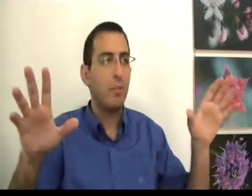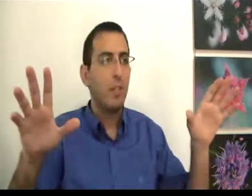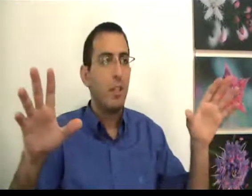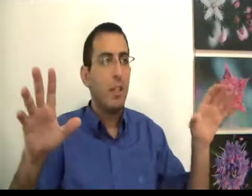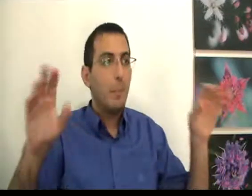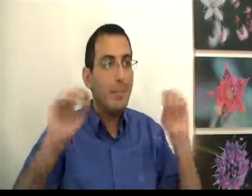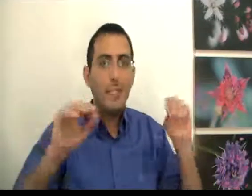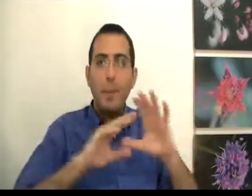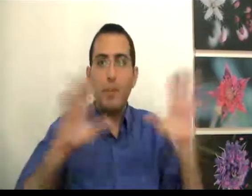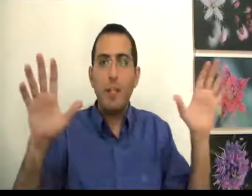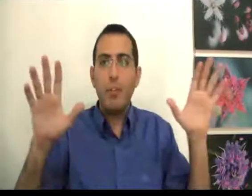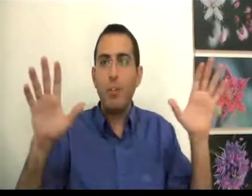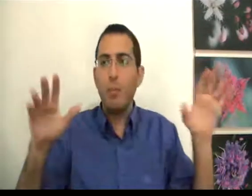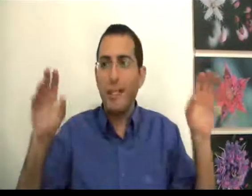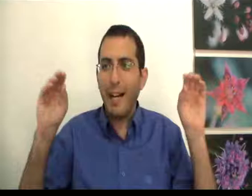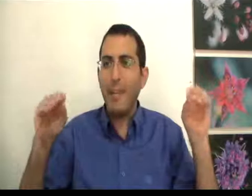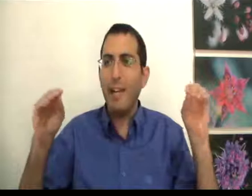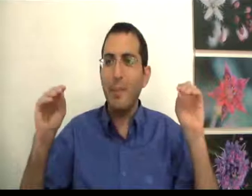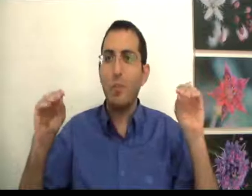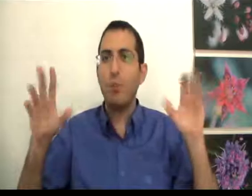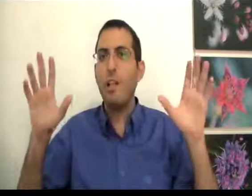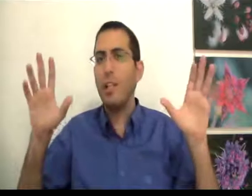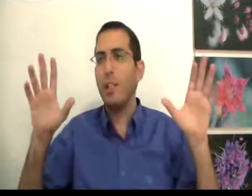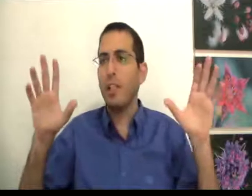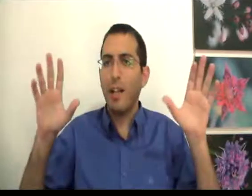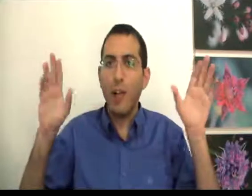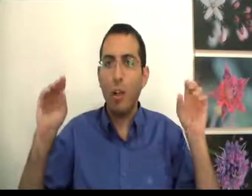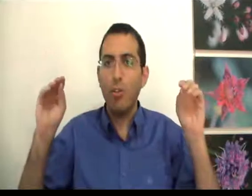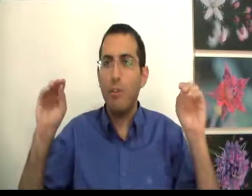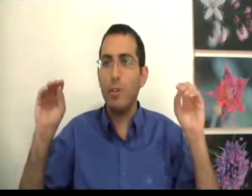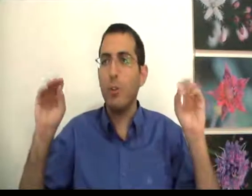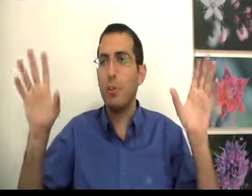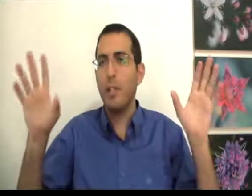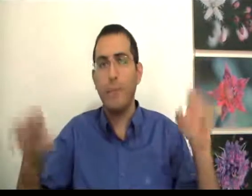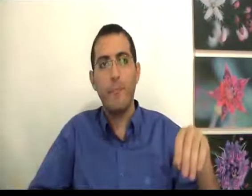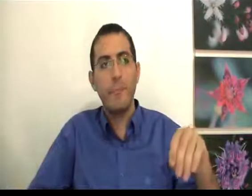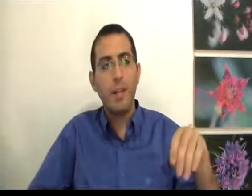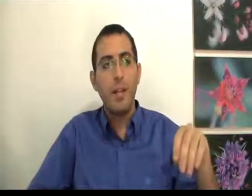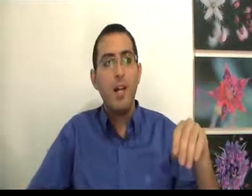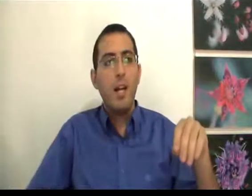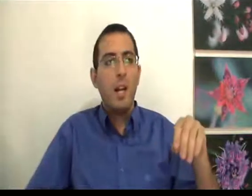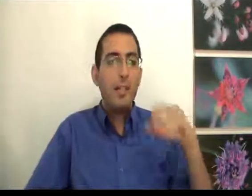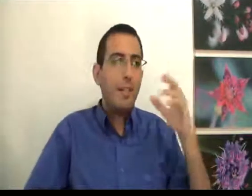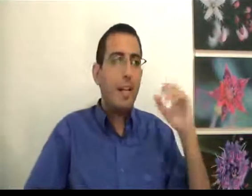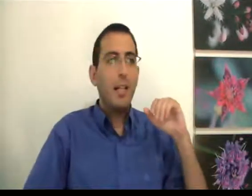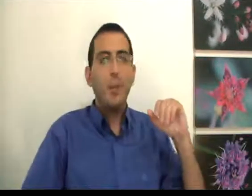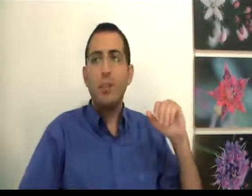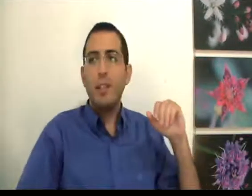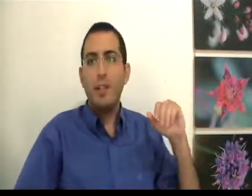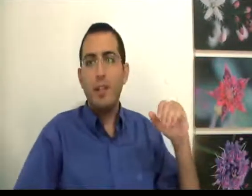מצד האמת לא צריך לשנות כלום כרגע המציאות טובה איך שהיא הכל טוב איך שהוא מושלם עכשיו נלך לאמת נוספת